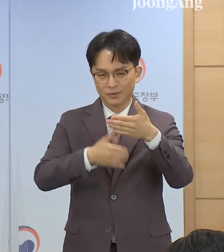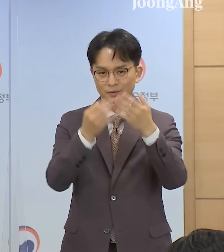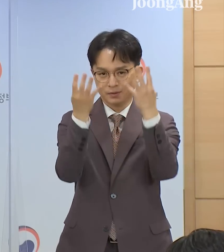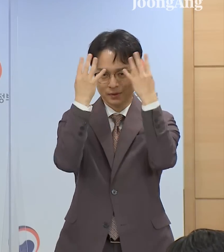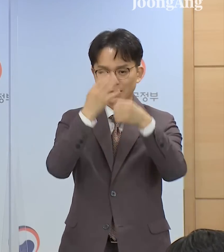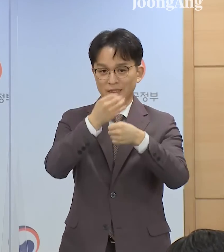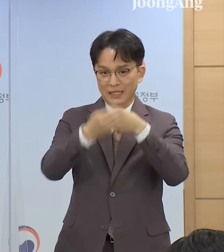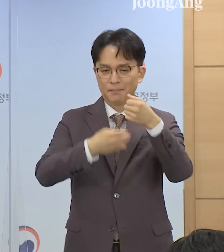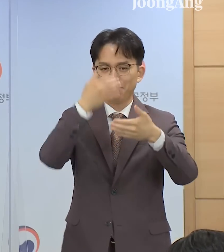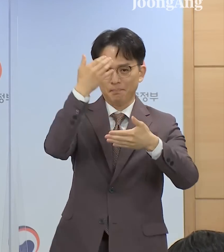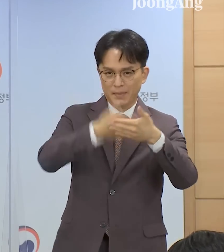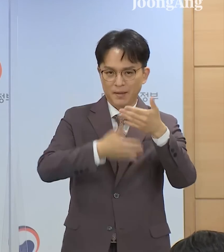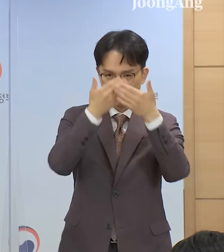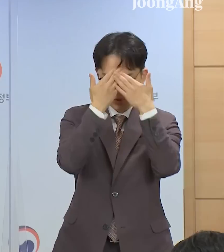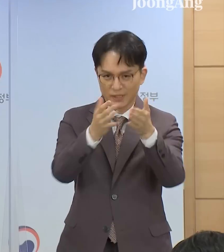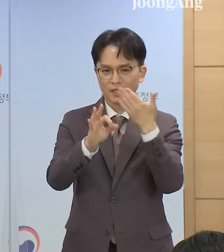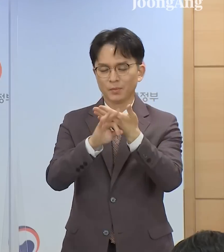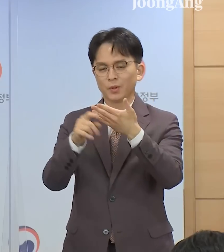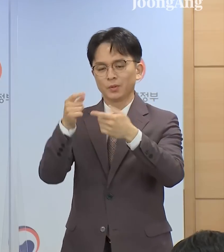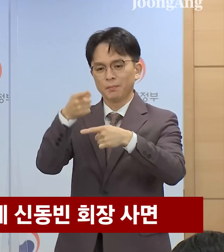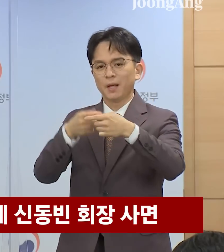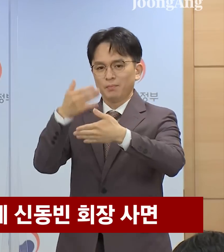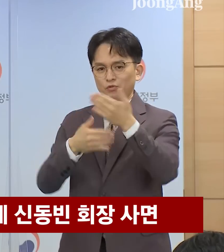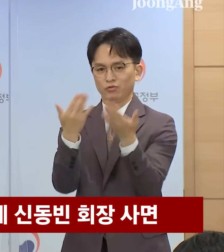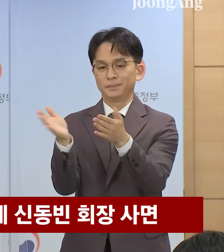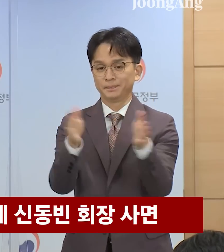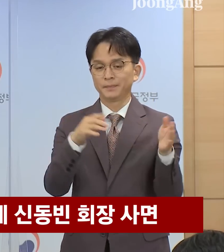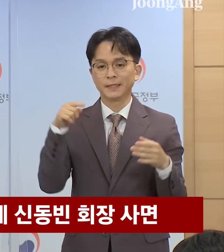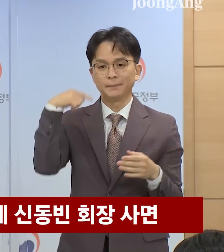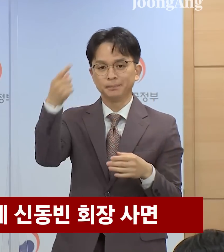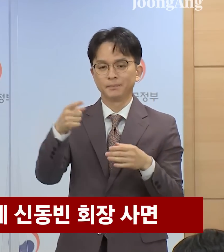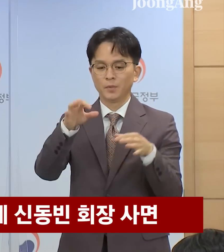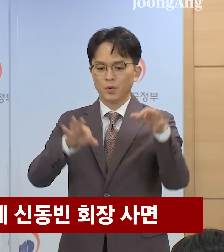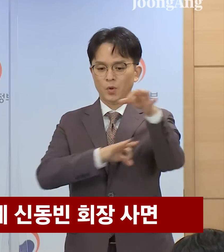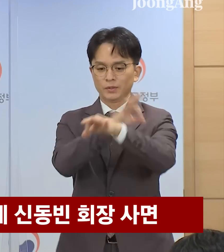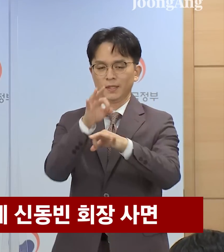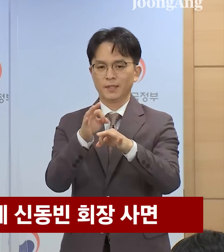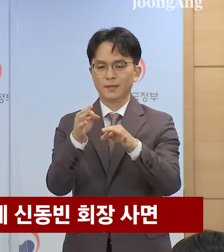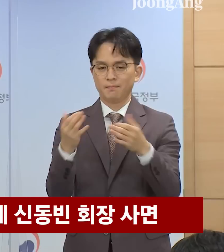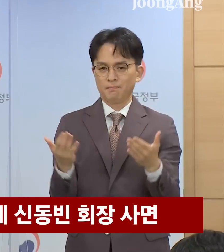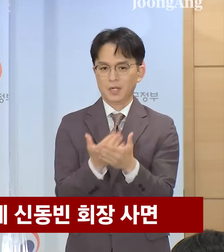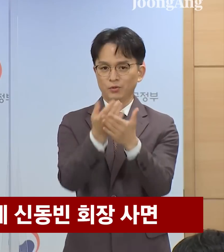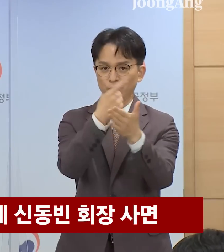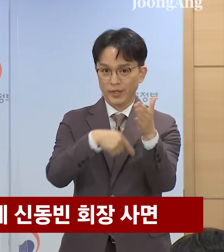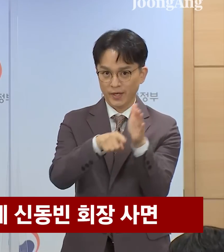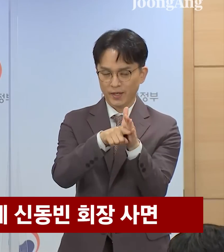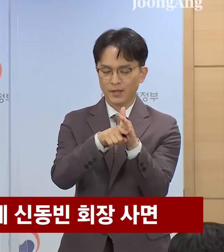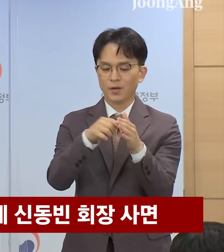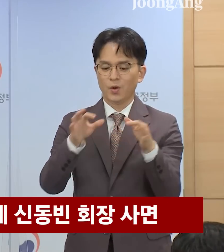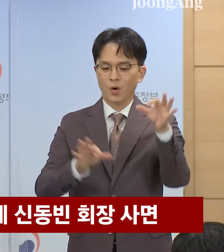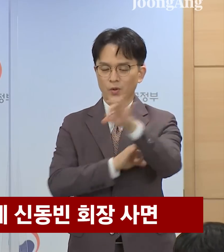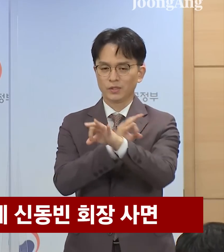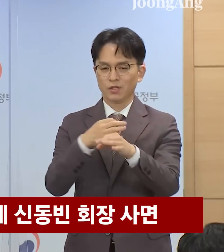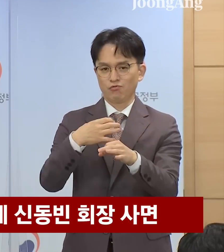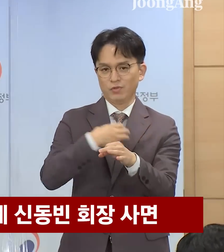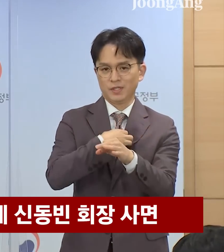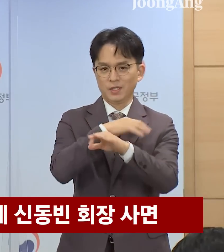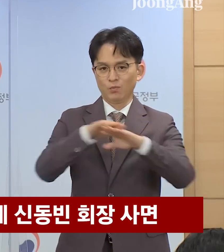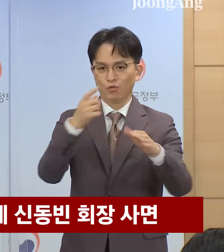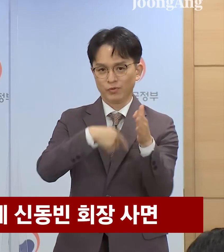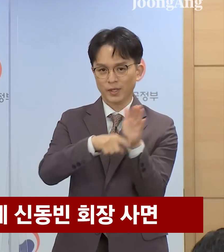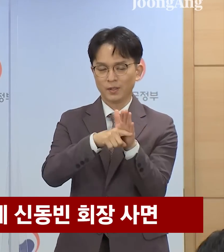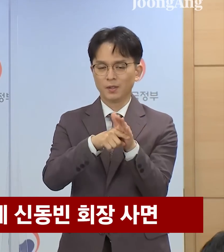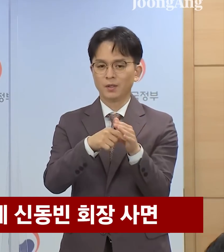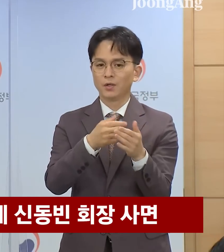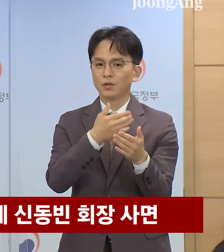감경합니다. 다음으로 경제활성화를 통한 경제위기 극복을 위해서 주요